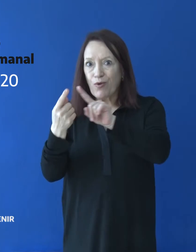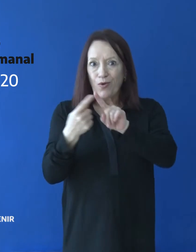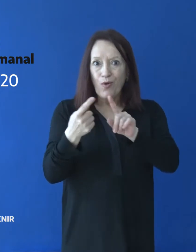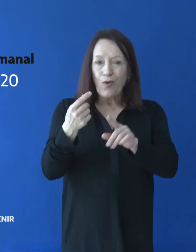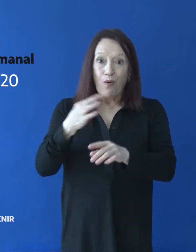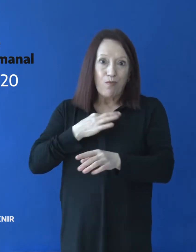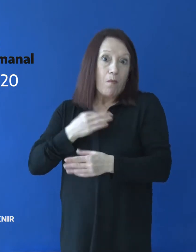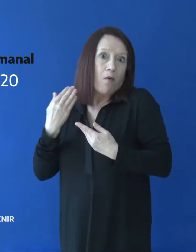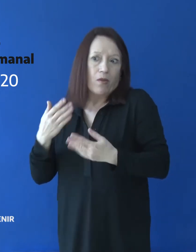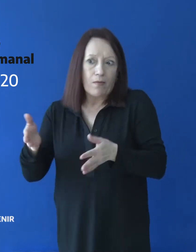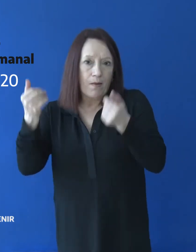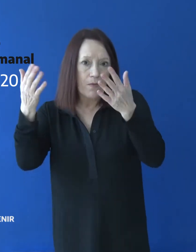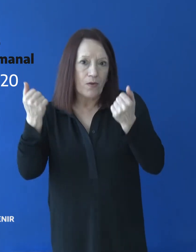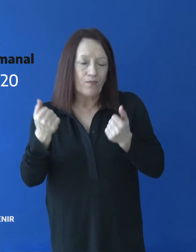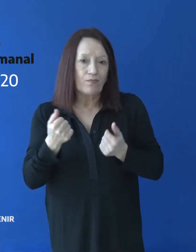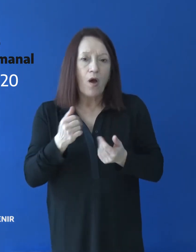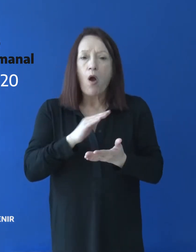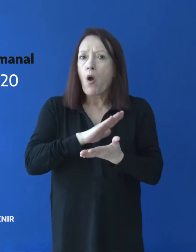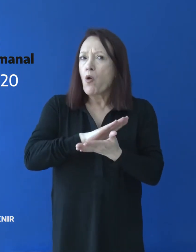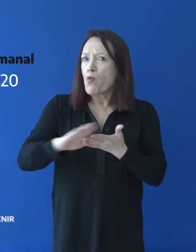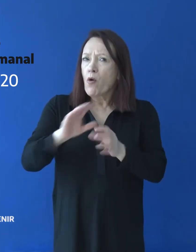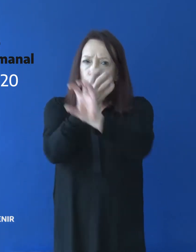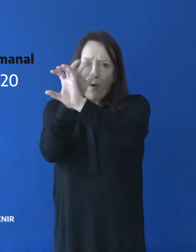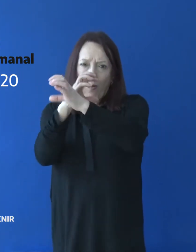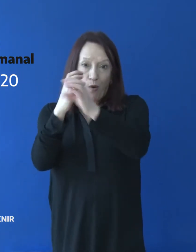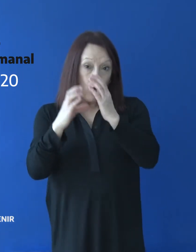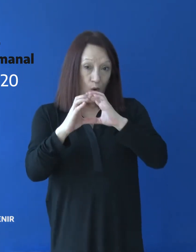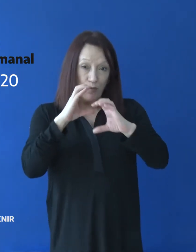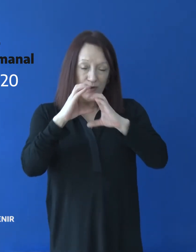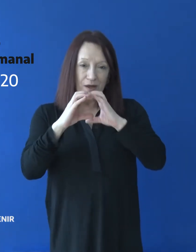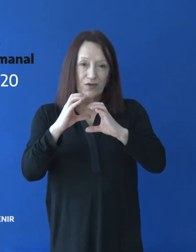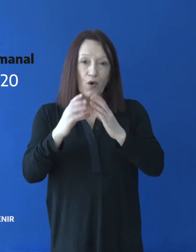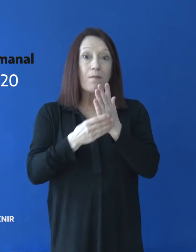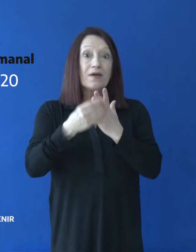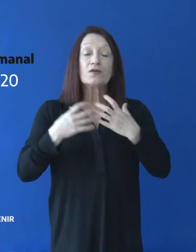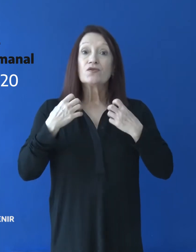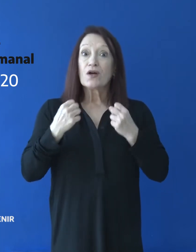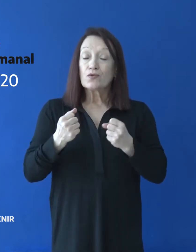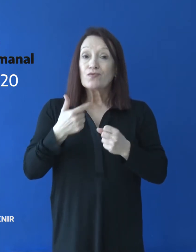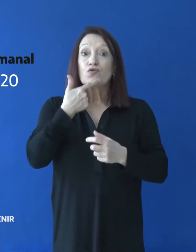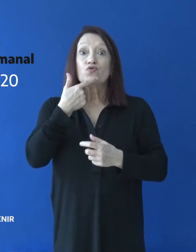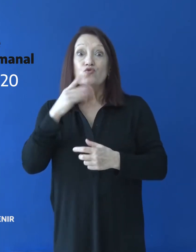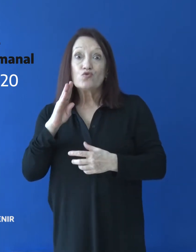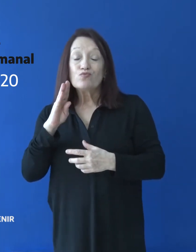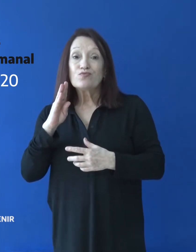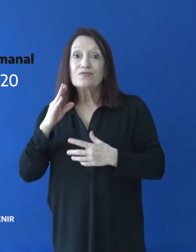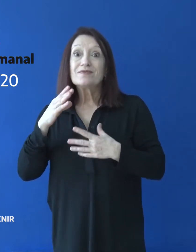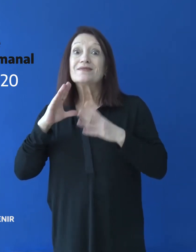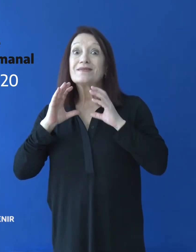eficiente. En un nuevo mensaje audiovisual del Ministerio de Salud y Ambiente, la Subsecretaria de Acceso y